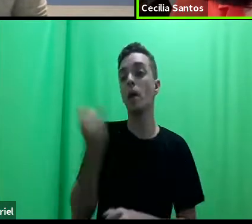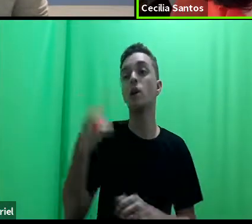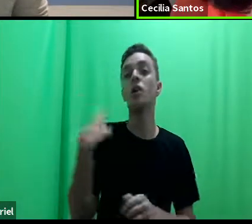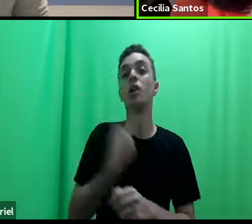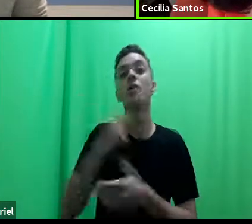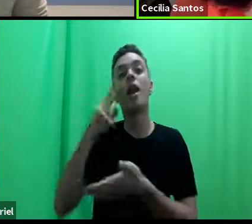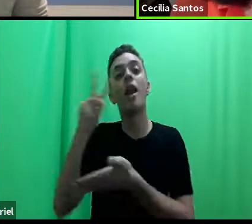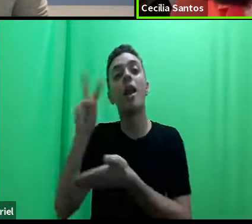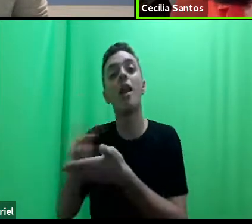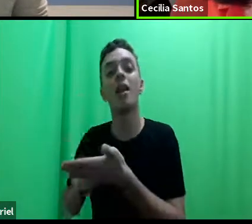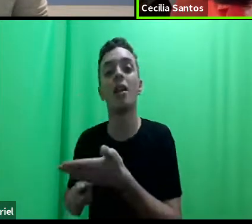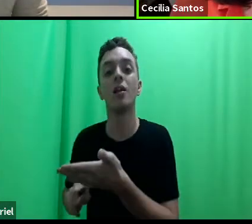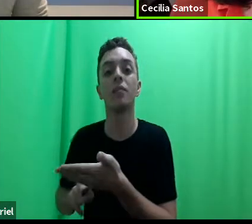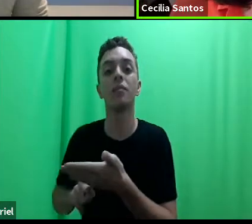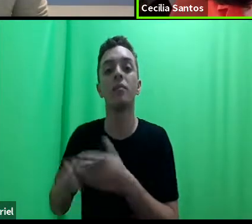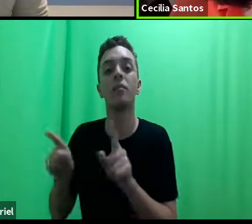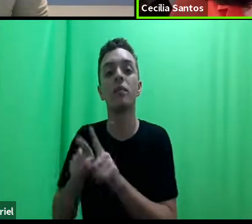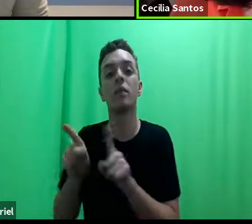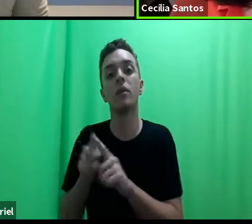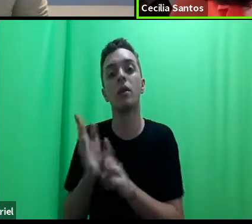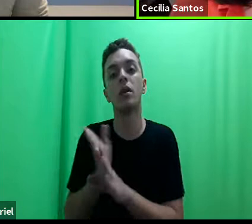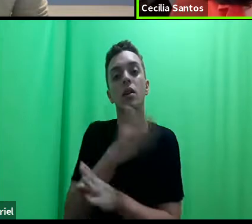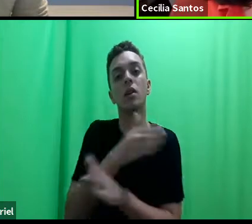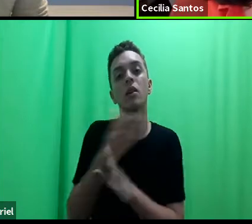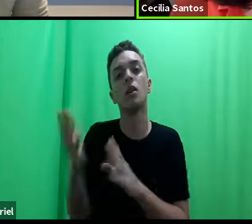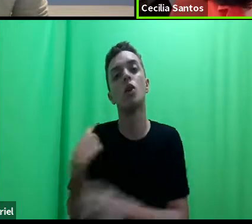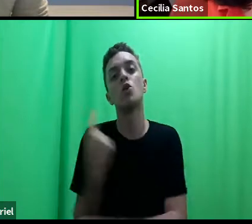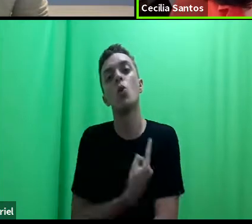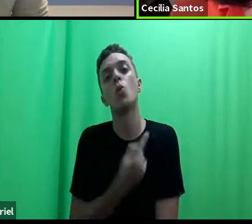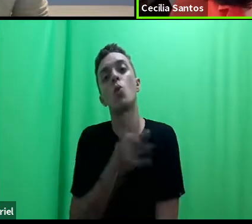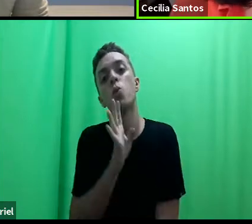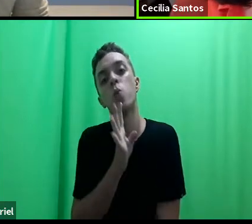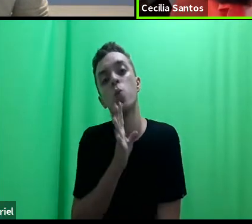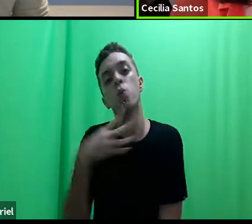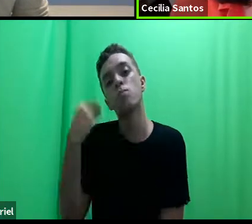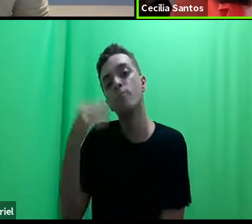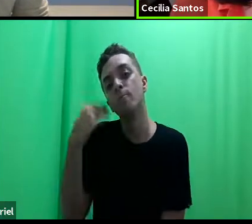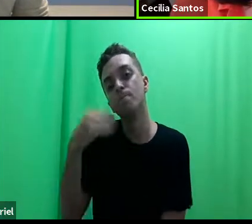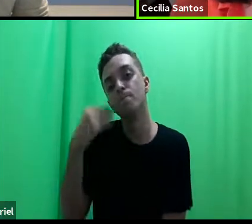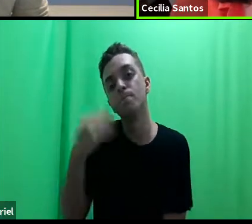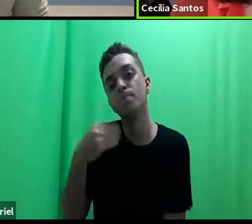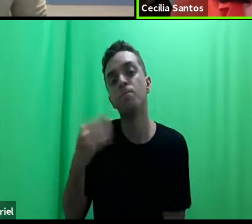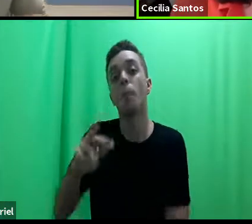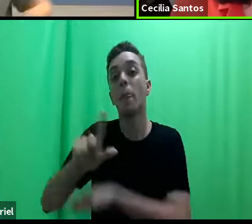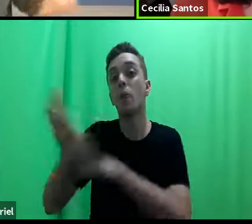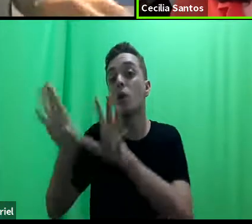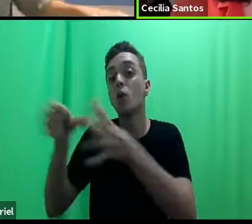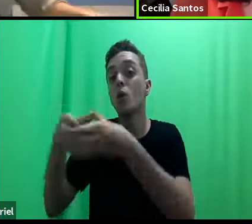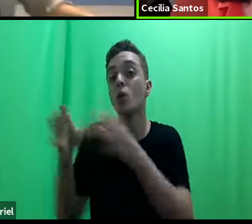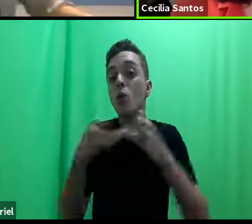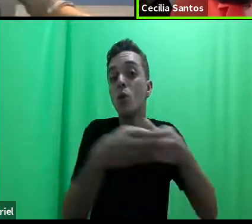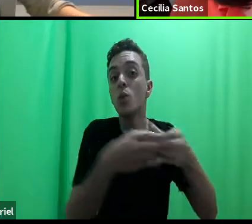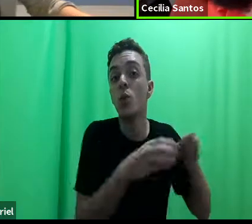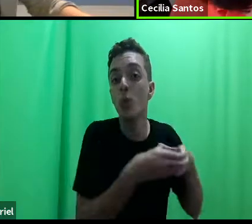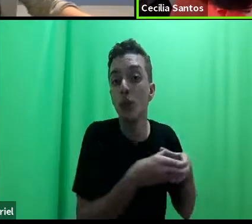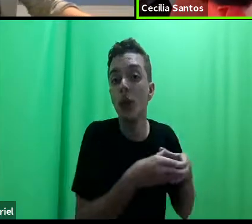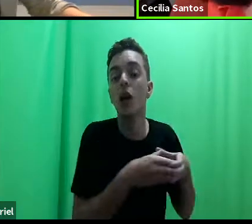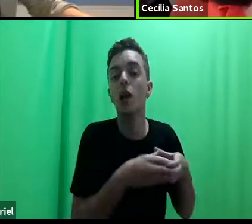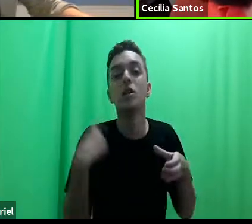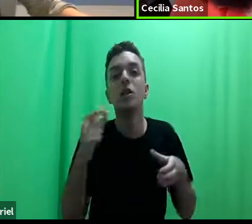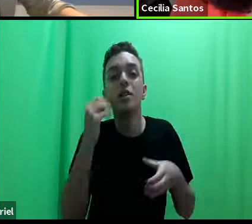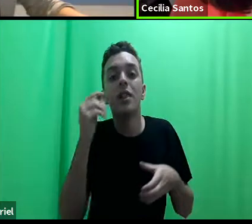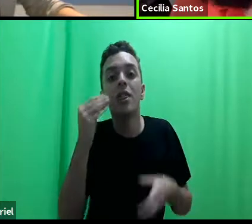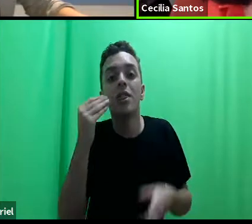além de também conhecer as experiências das comunidades que estão resolvendo